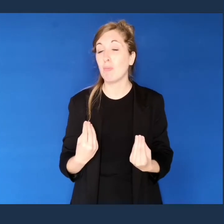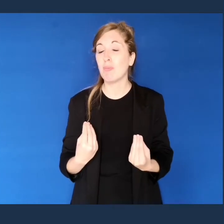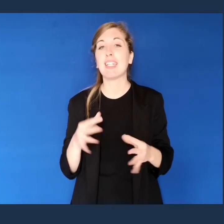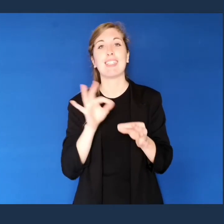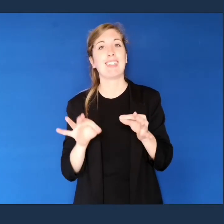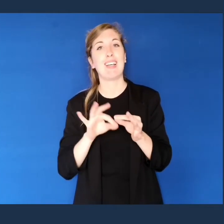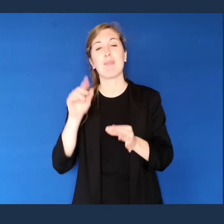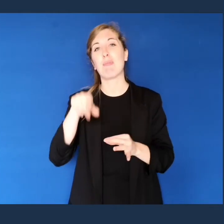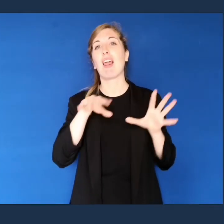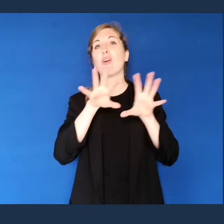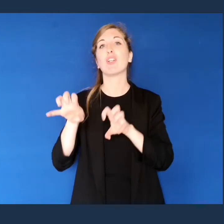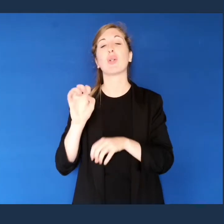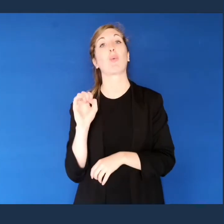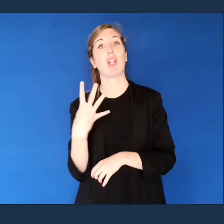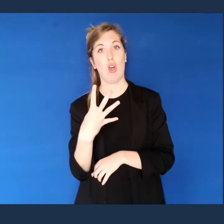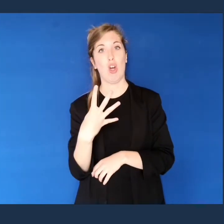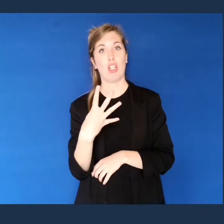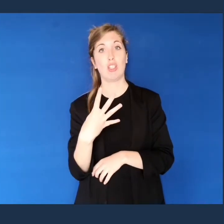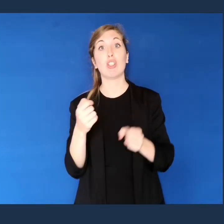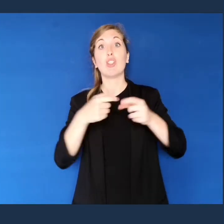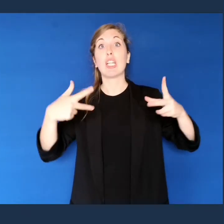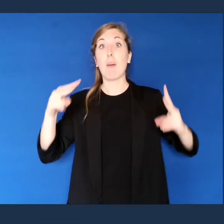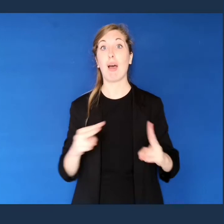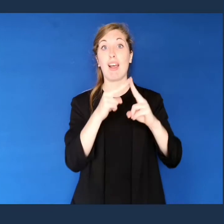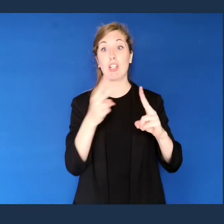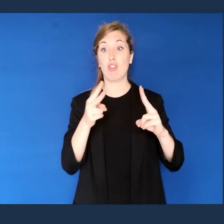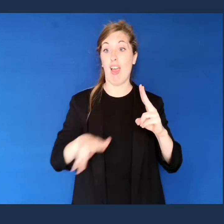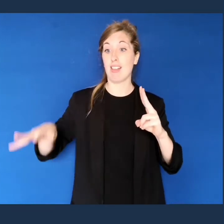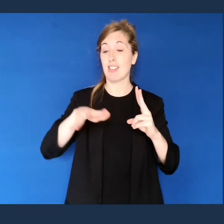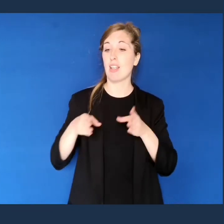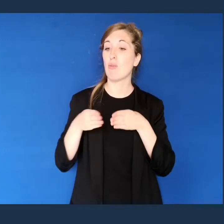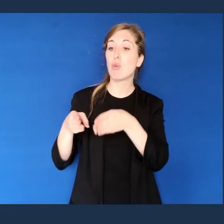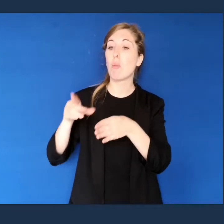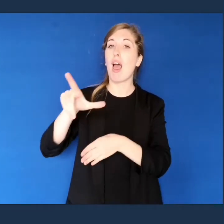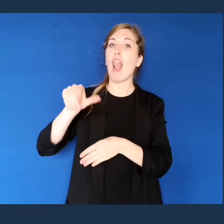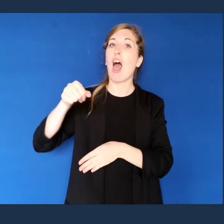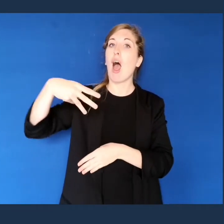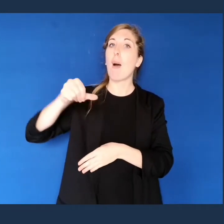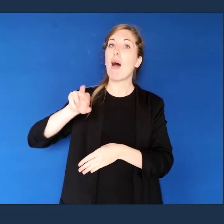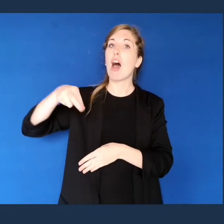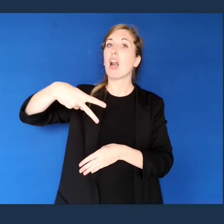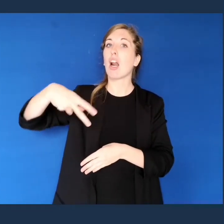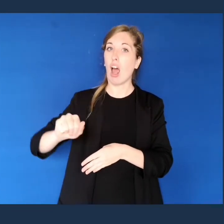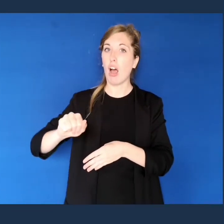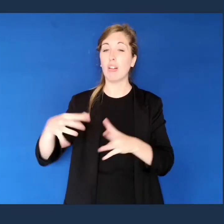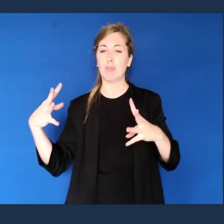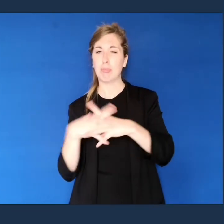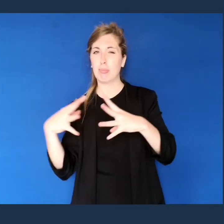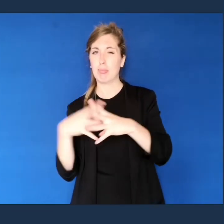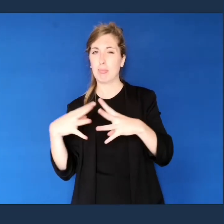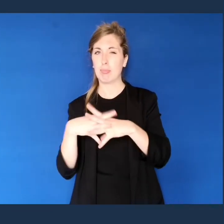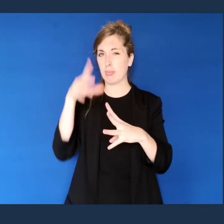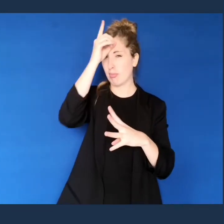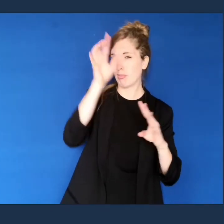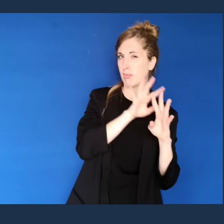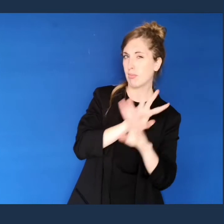Ci troviamo nel settembre del 1914 lungo il fiume Lamarna a est di Parigi e l'esercito francese sta